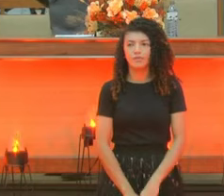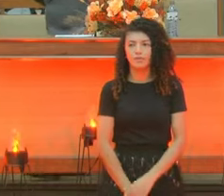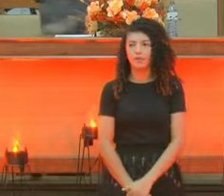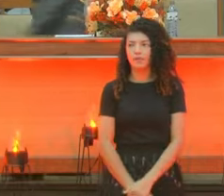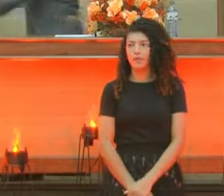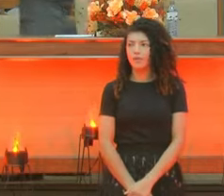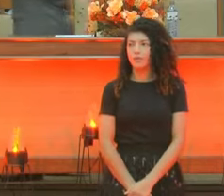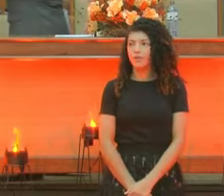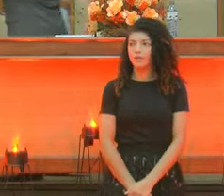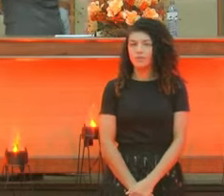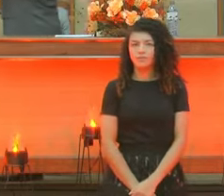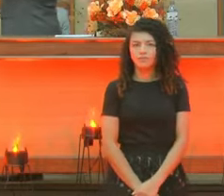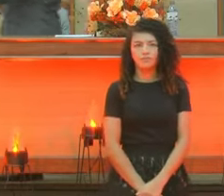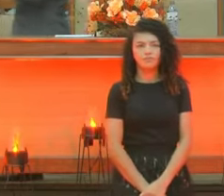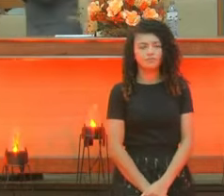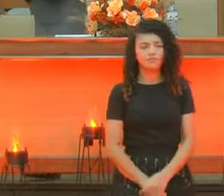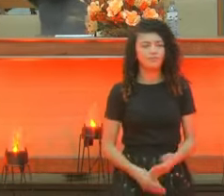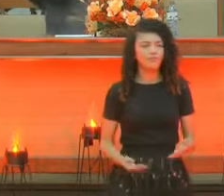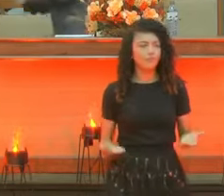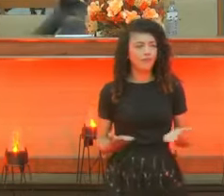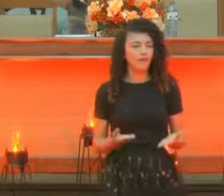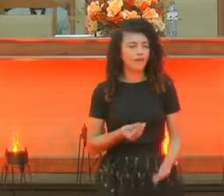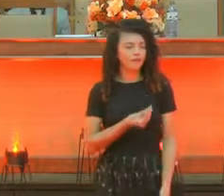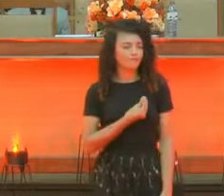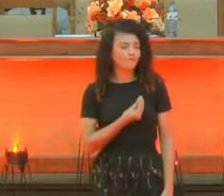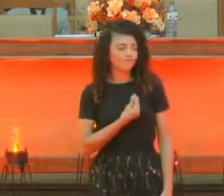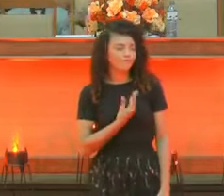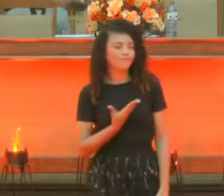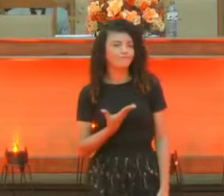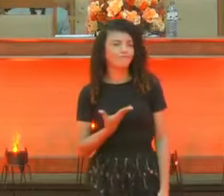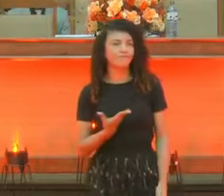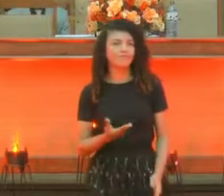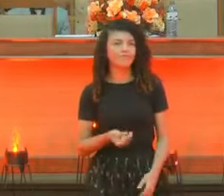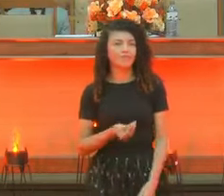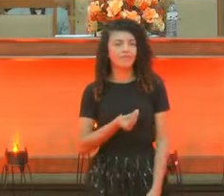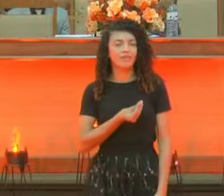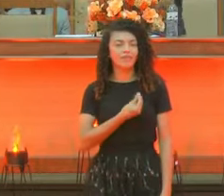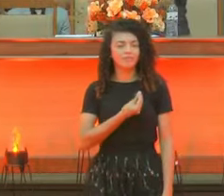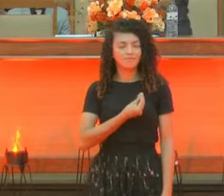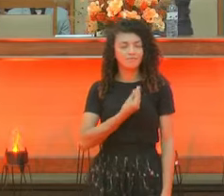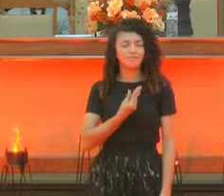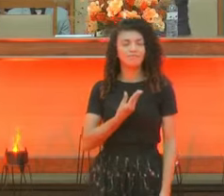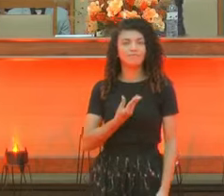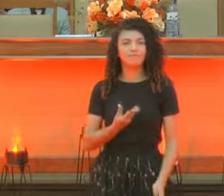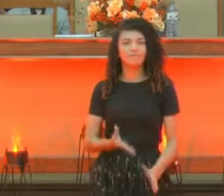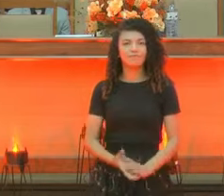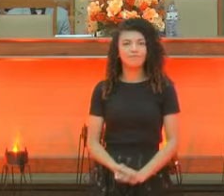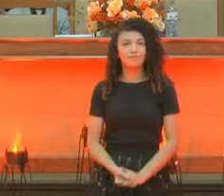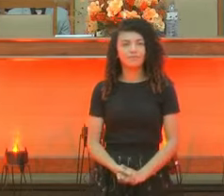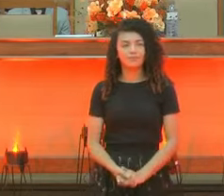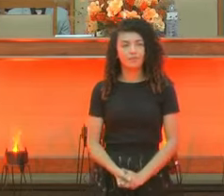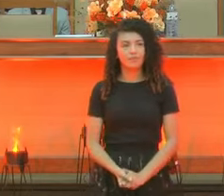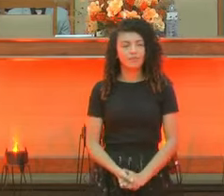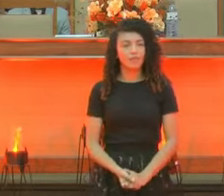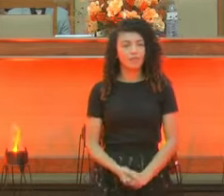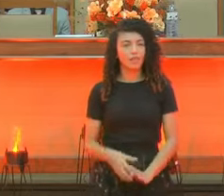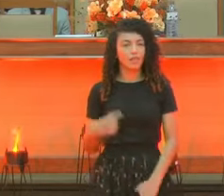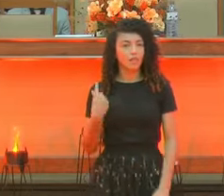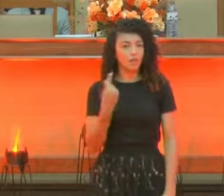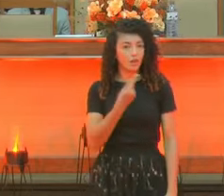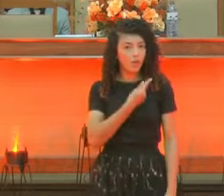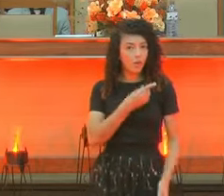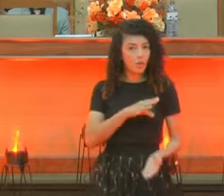É. Agora a nossa vidinha é essa. Volta lá para o 8. A nossa vidinha é essa daqui. Primeiro. Primeira coluna. Nós somos o quê?